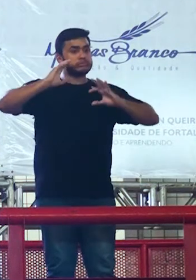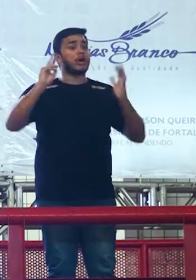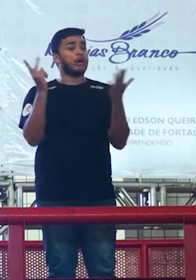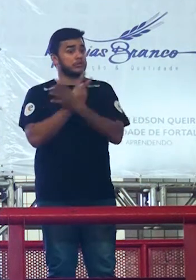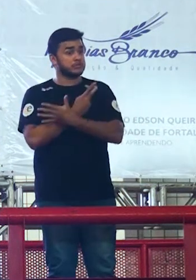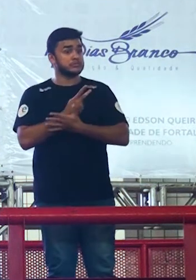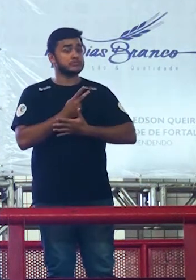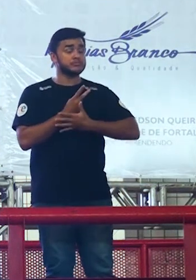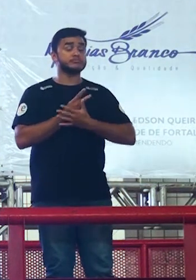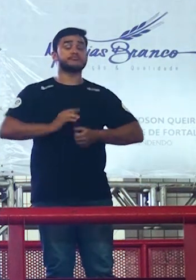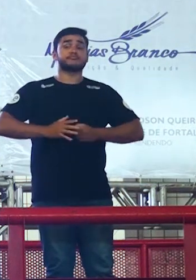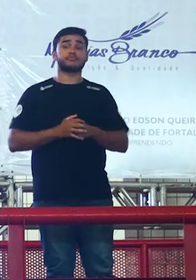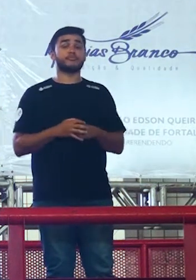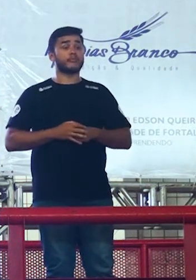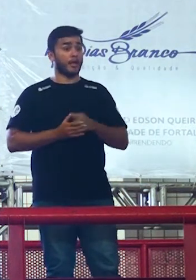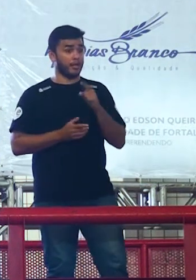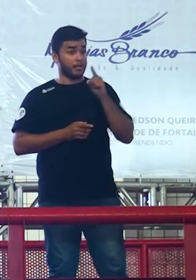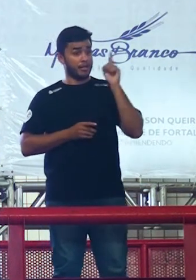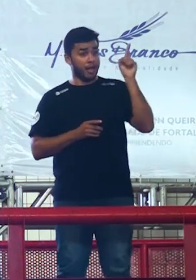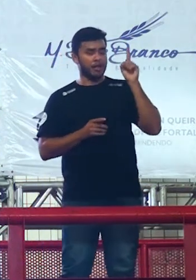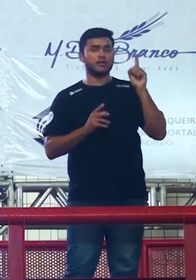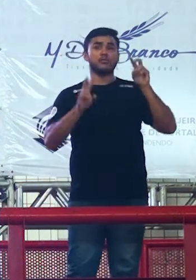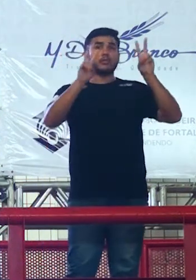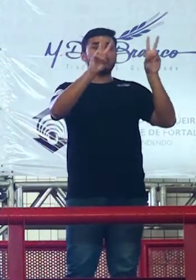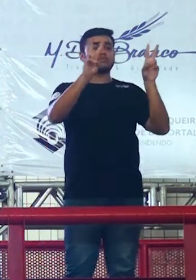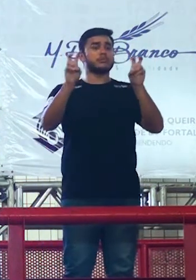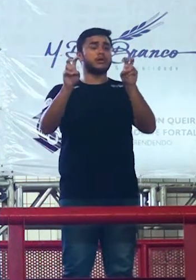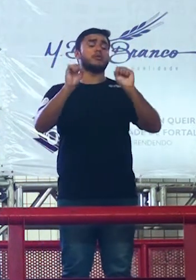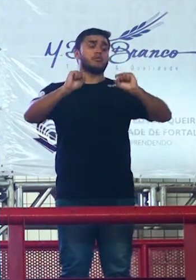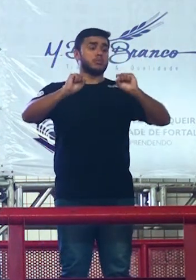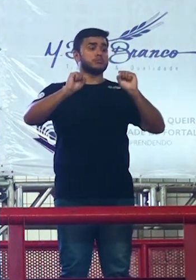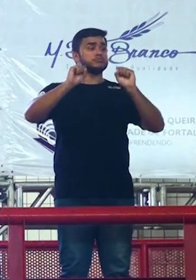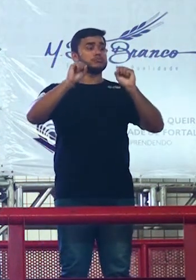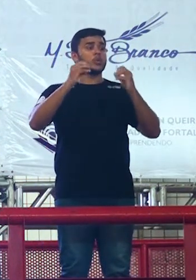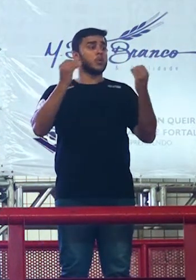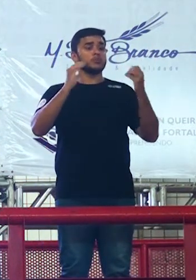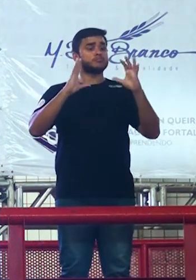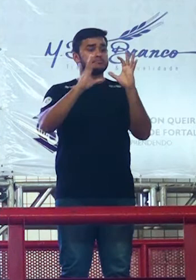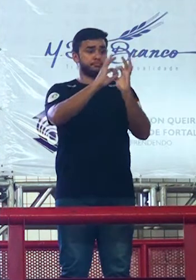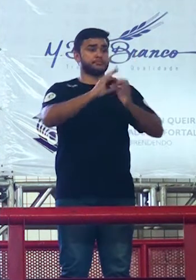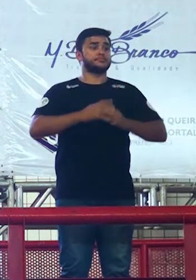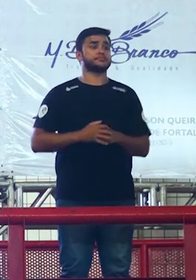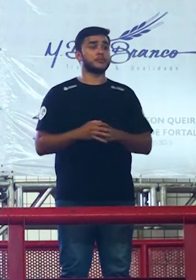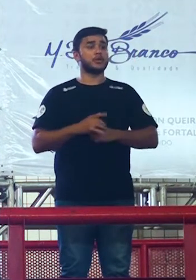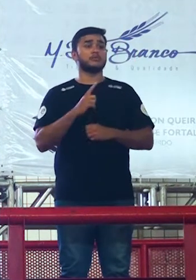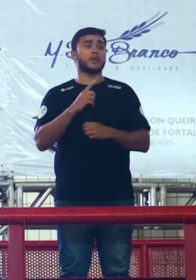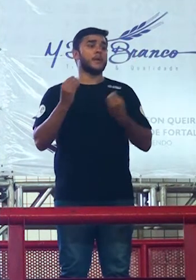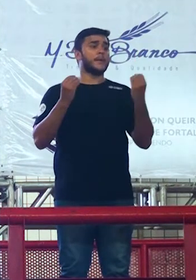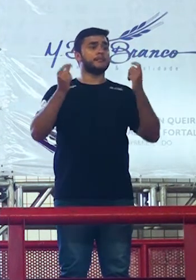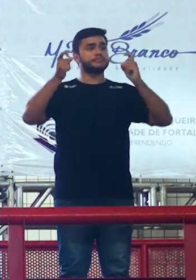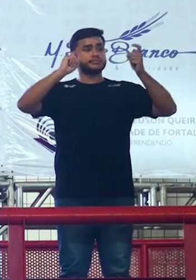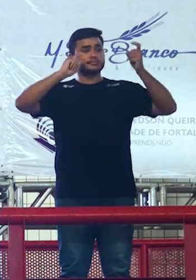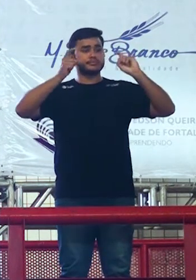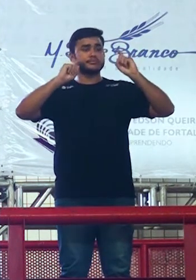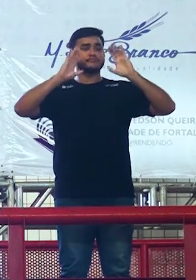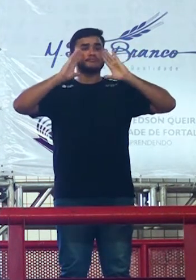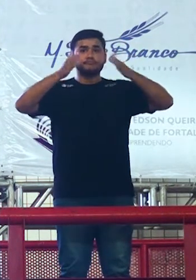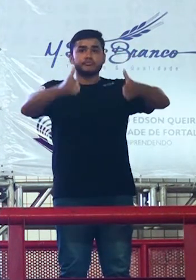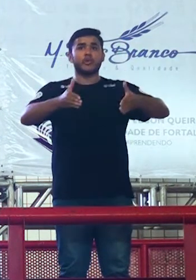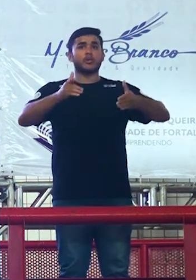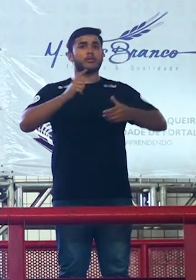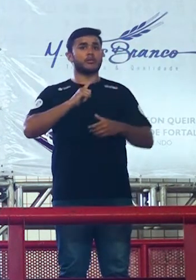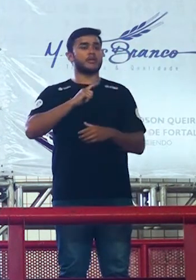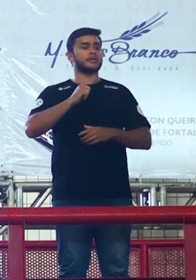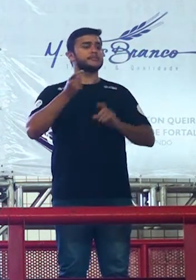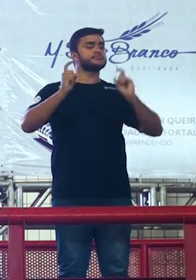então isso pode virar um tema sim e a gente pode ganhar um repertório a respeito